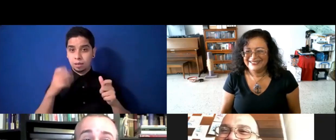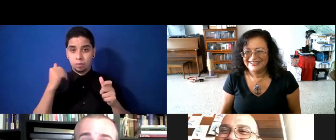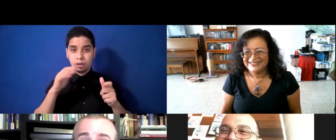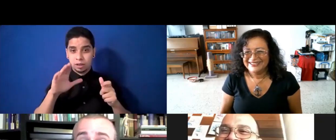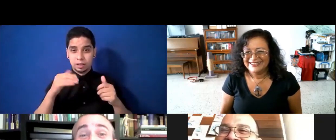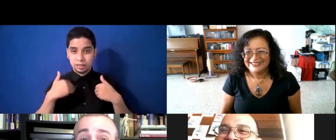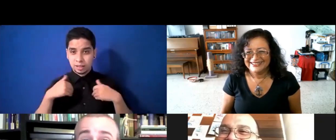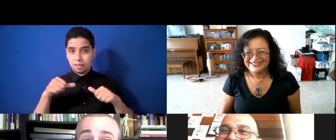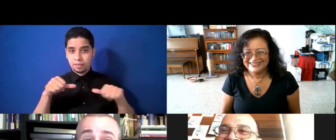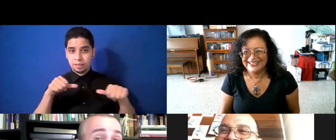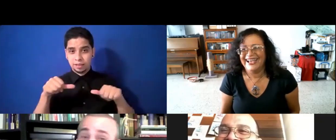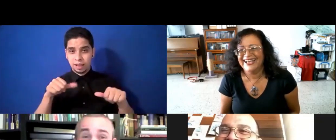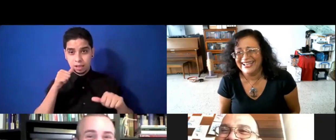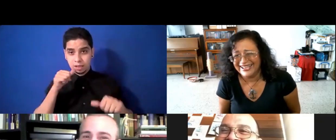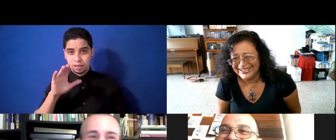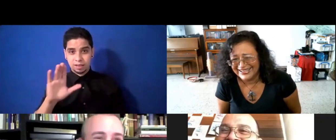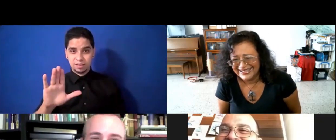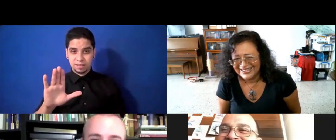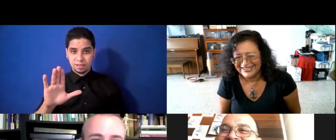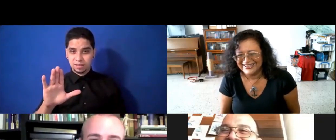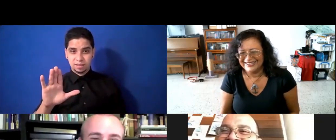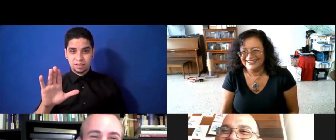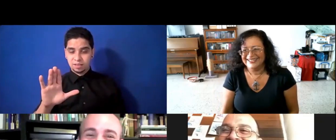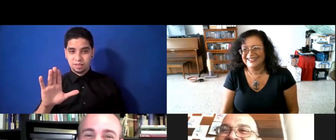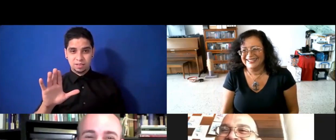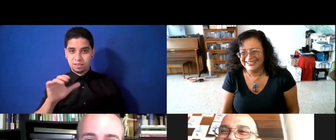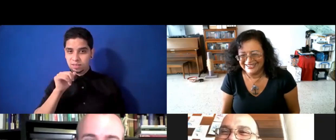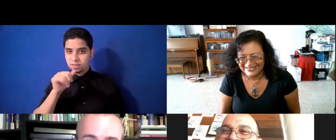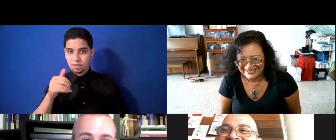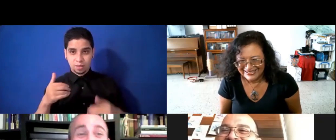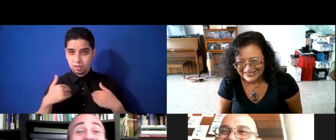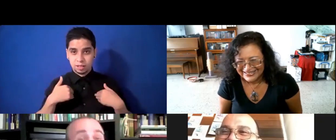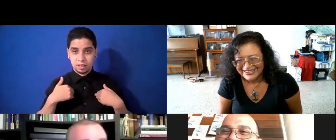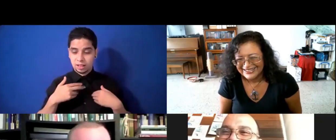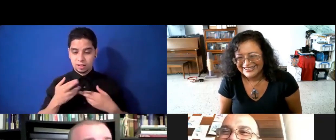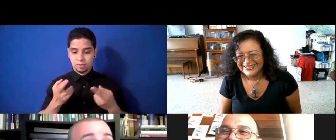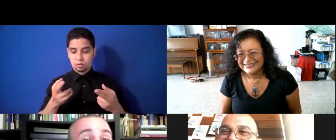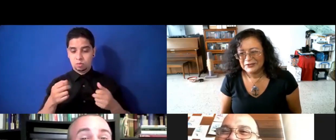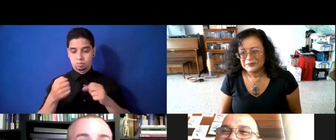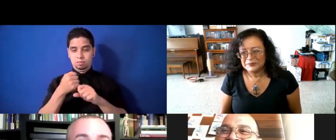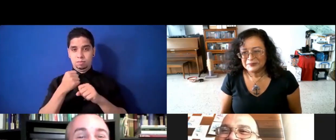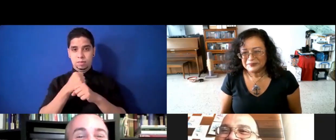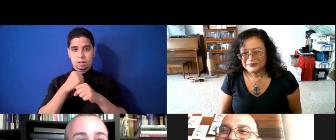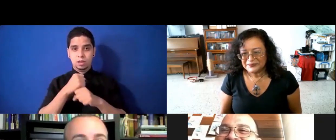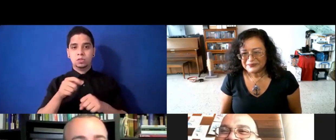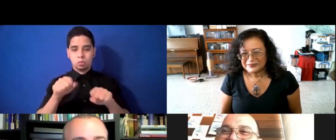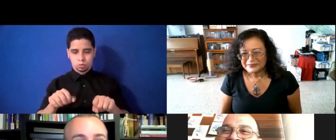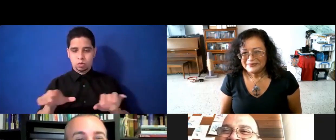Adriana en esa foto es de ella. Y yo te recomiendo que te vayas a pelear con ella. Yo te puedo hacer una versión similar de ese